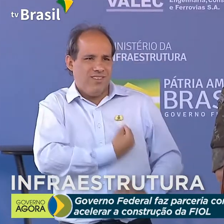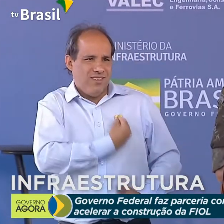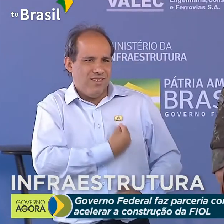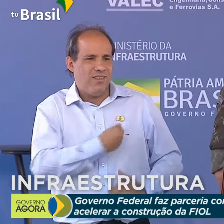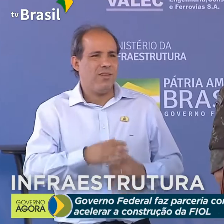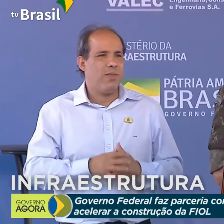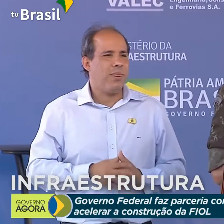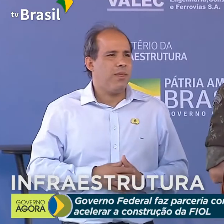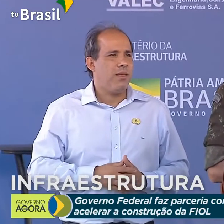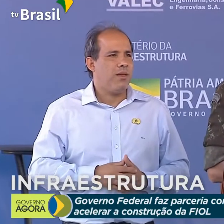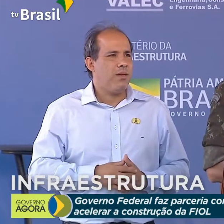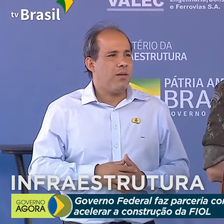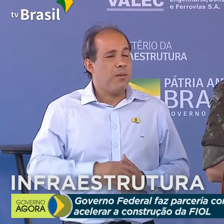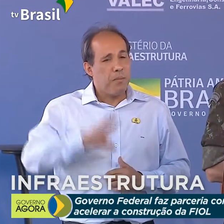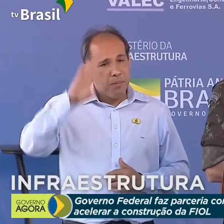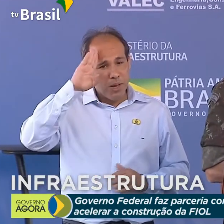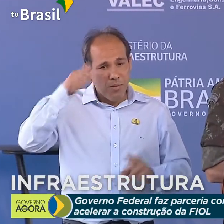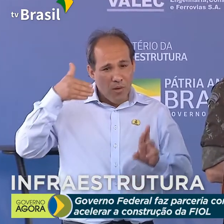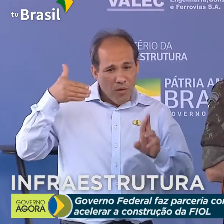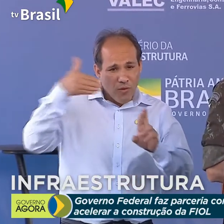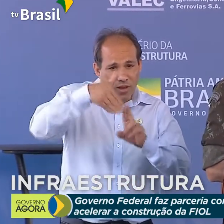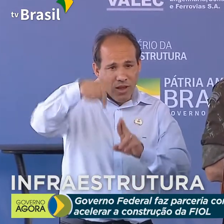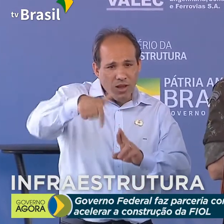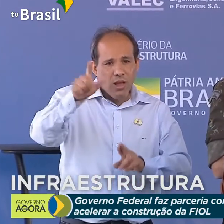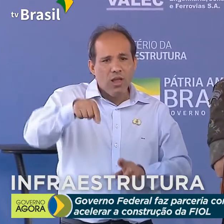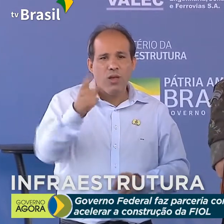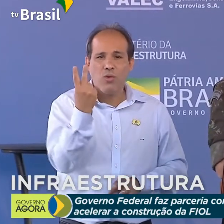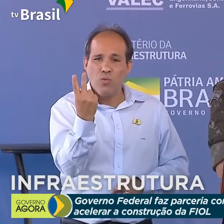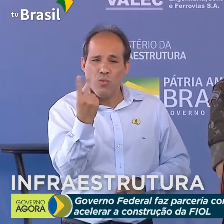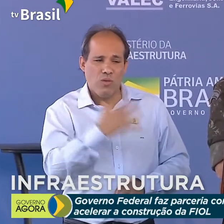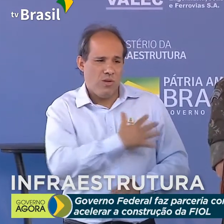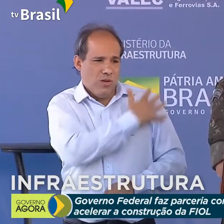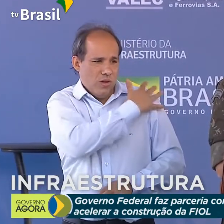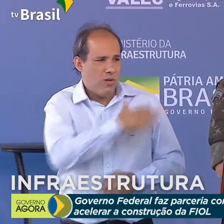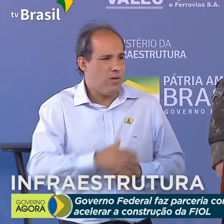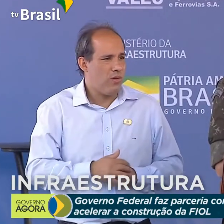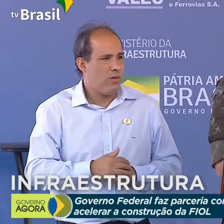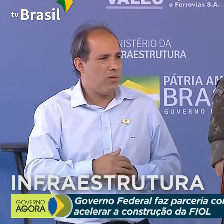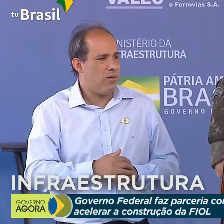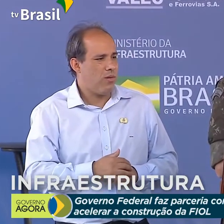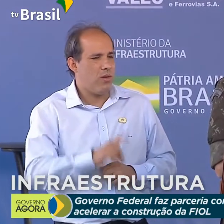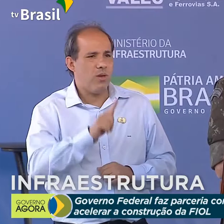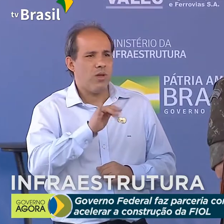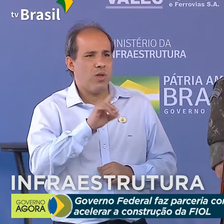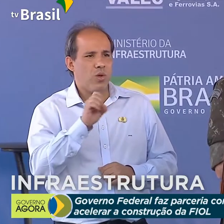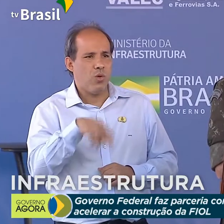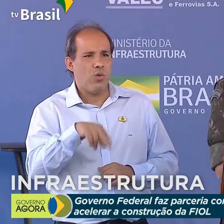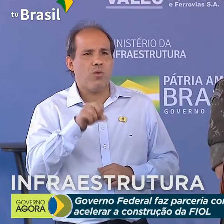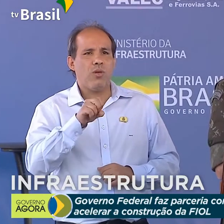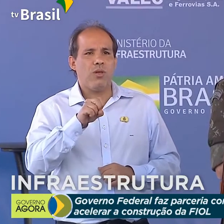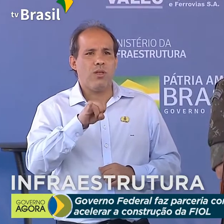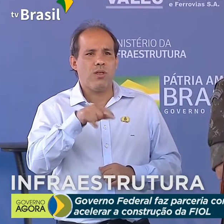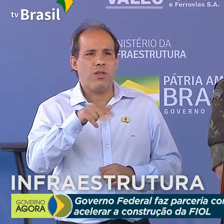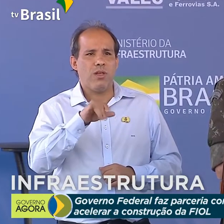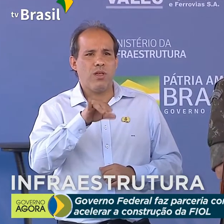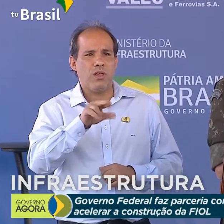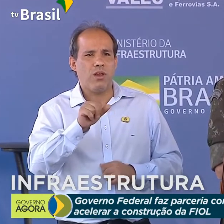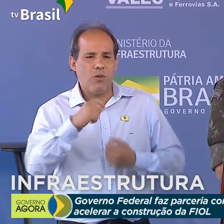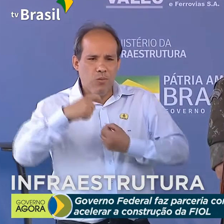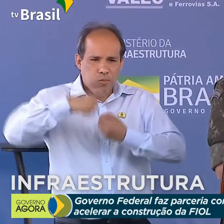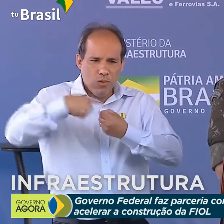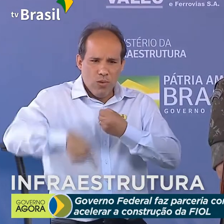especial referência aqui aos dois generais Guedon e Siqueira, subordinados da nossa